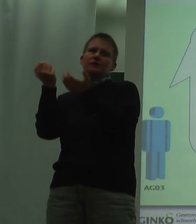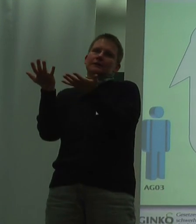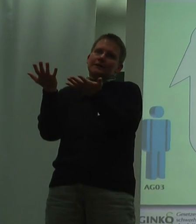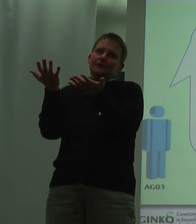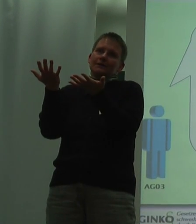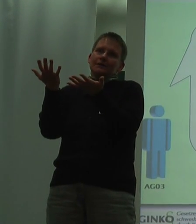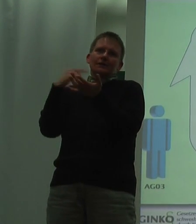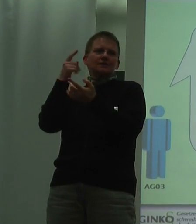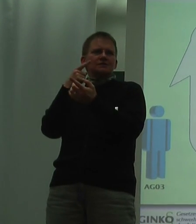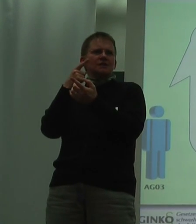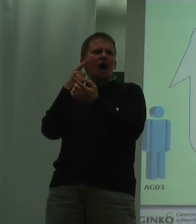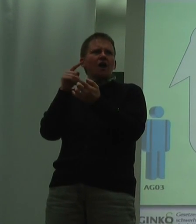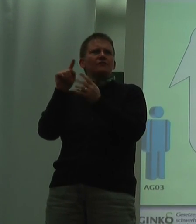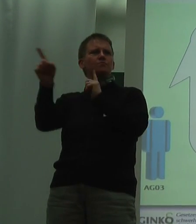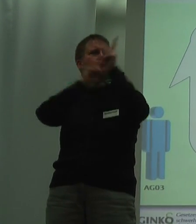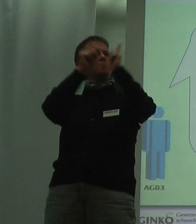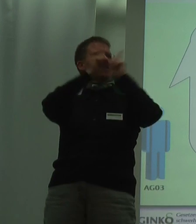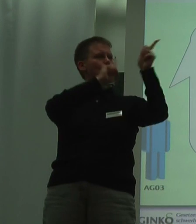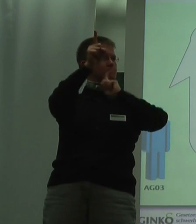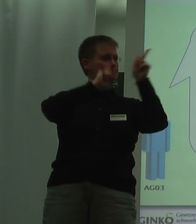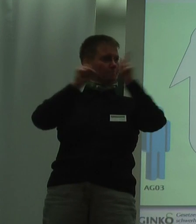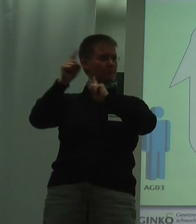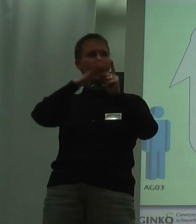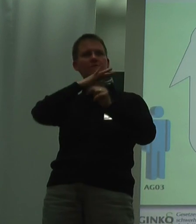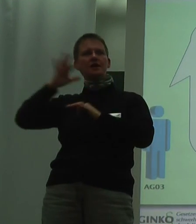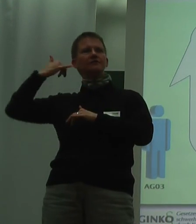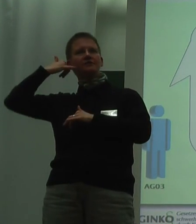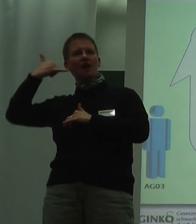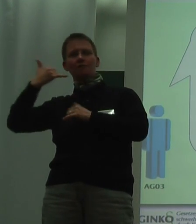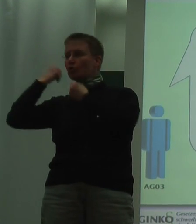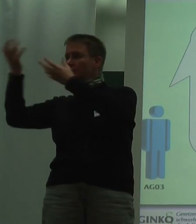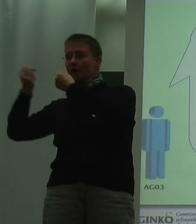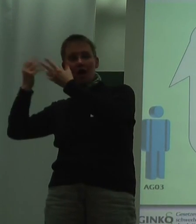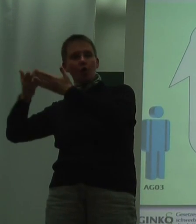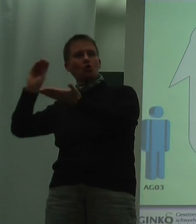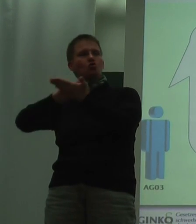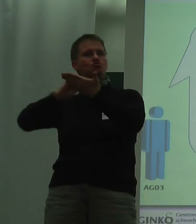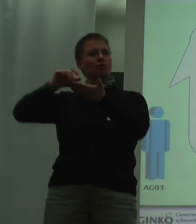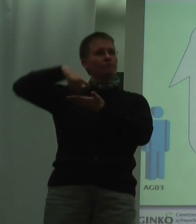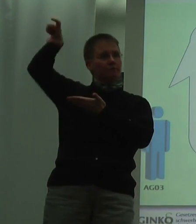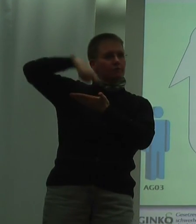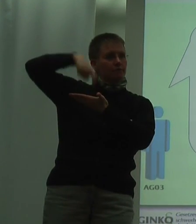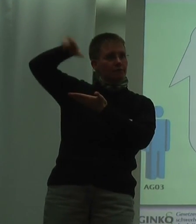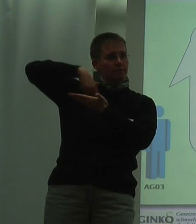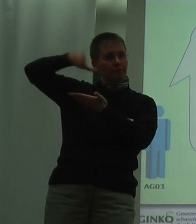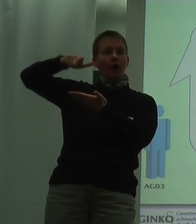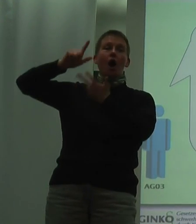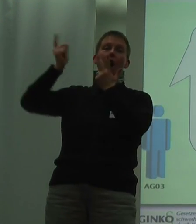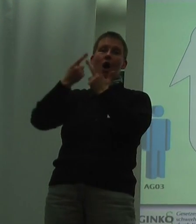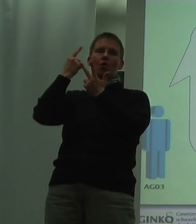wir haben ja einen Publikumsverkehr in der Art, dass wir viel über Telefon klären oder Schriftwechsel führen und gegebenenfalls telefonisch und